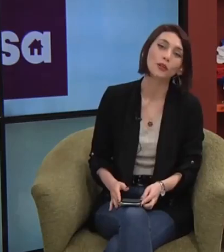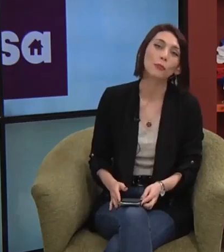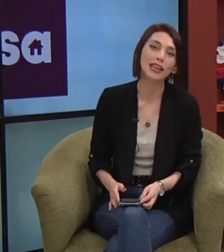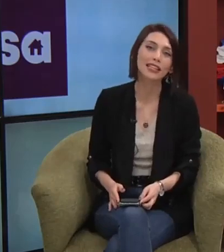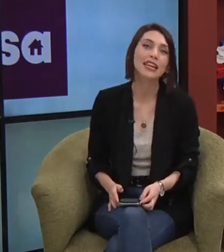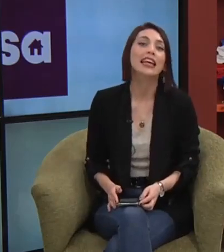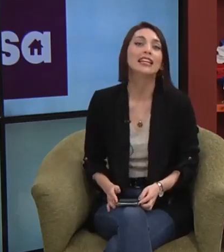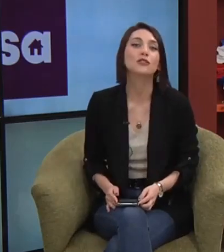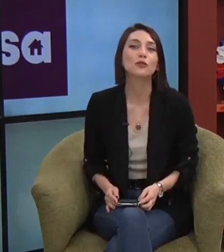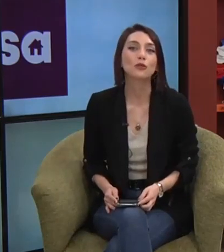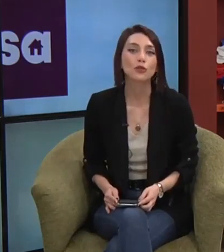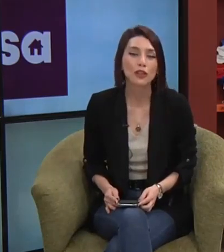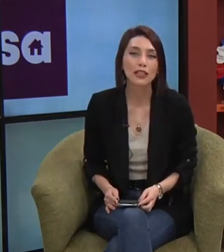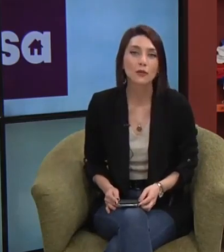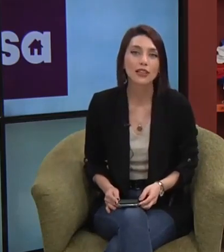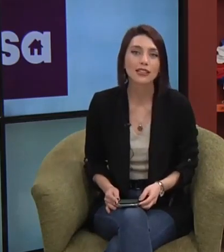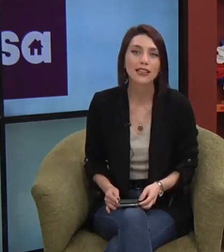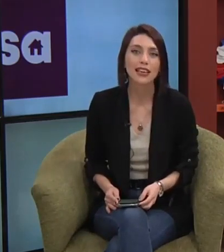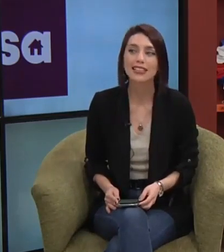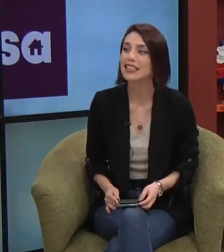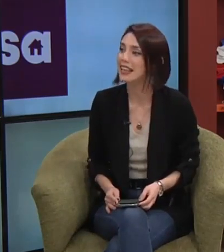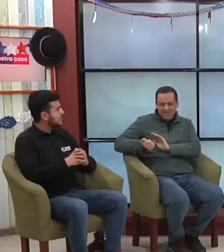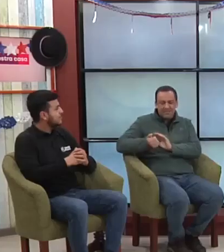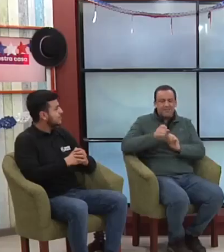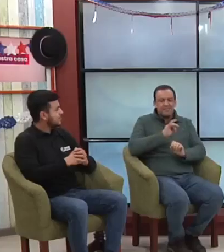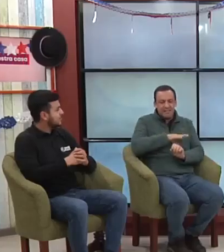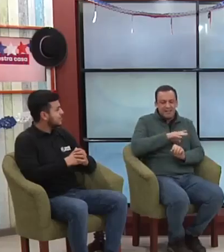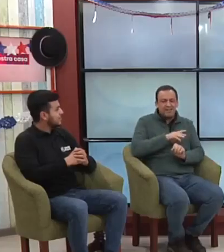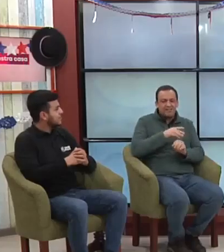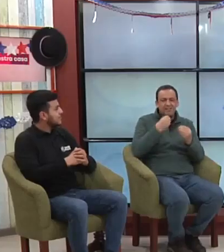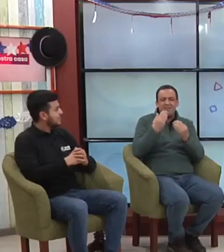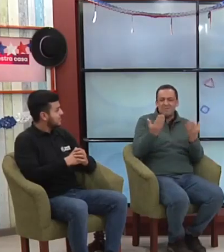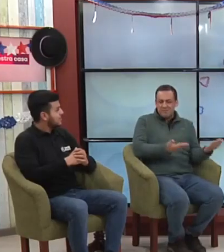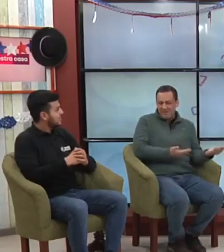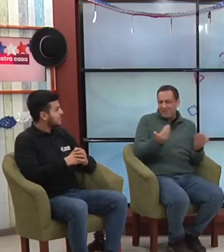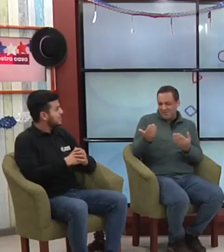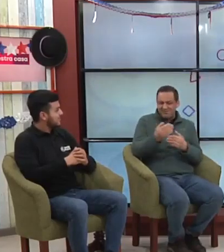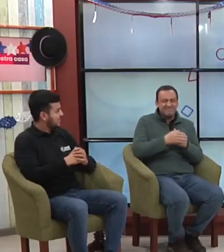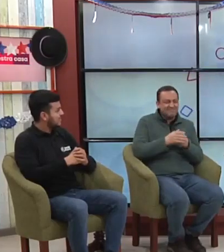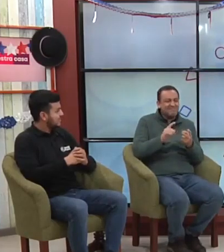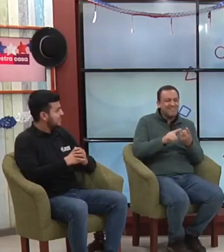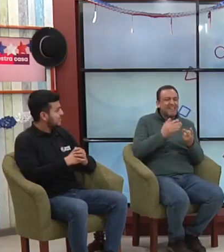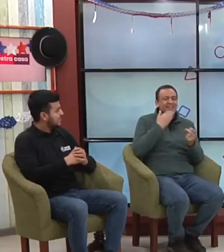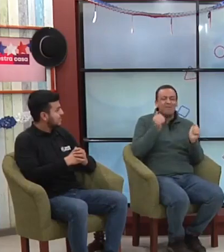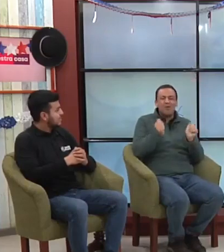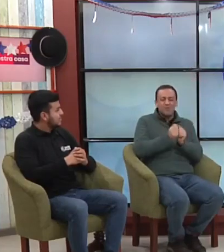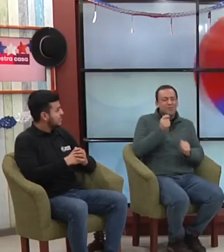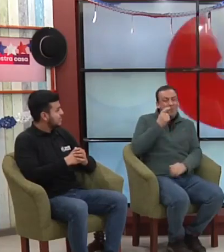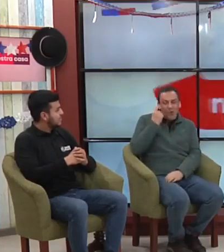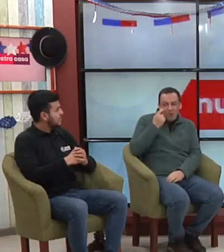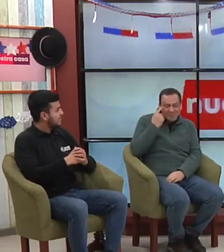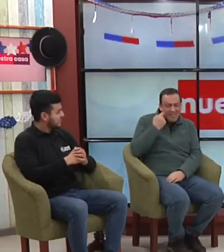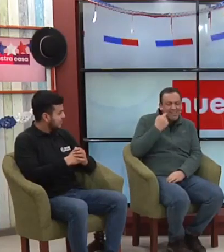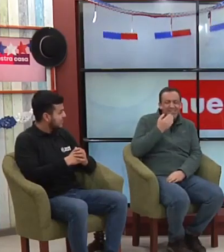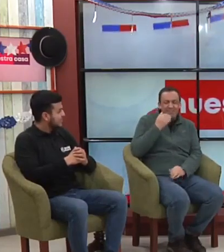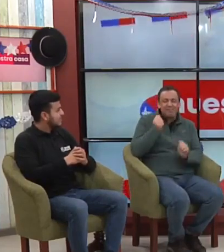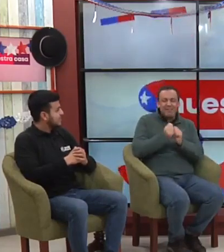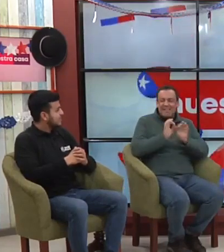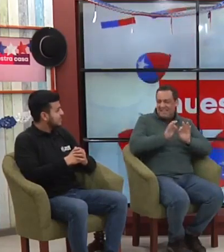Pérez, instructor de Lengua de Señas chilena, a quien le damos la bienvenida. Y también está José Elascano, intérprete de